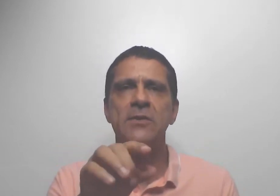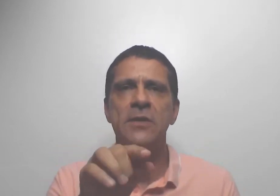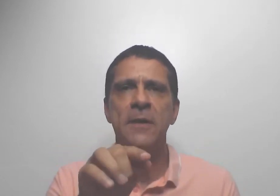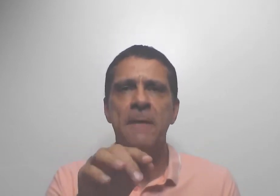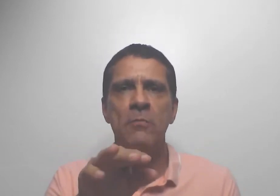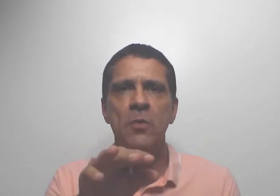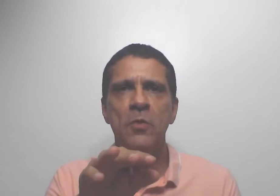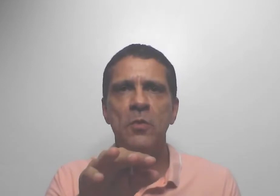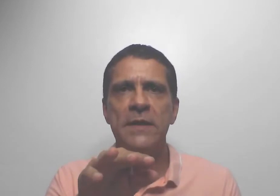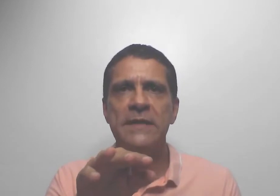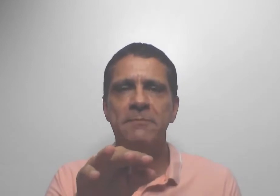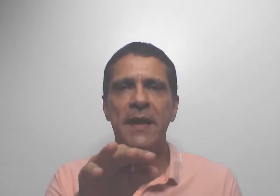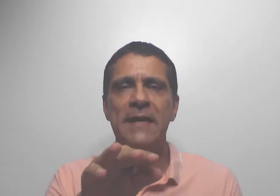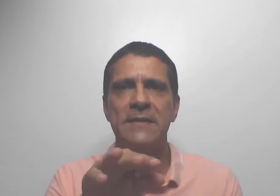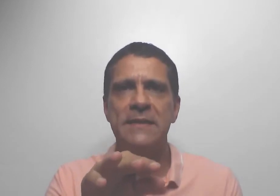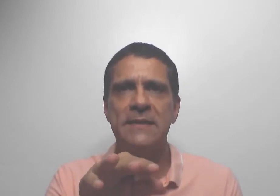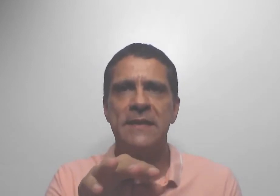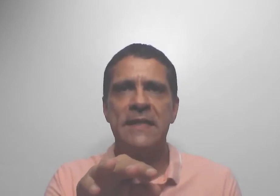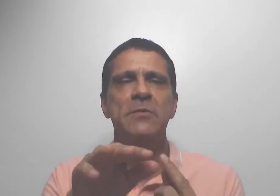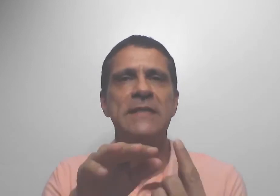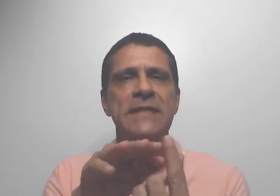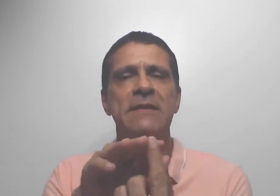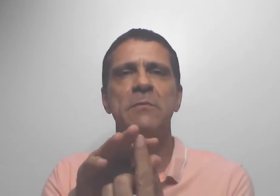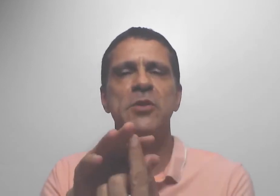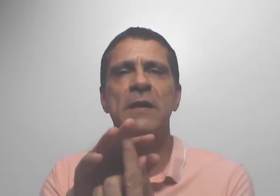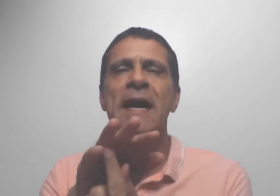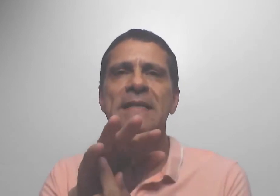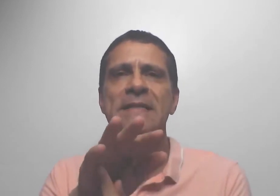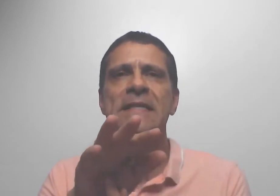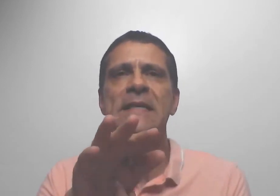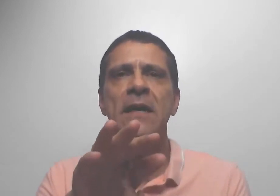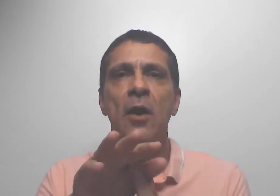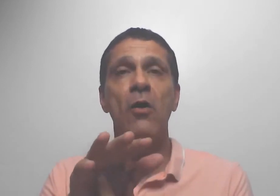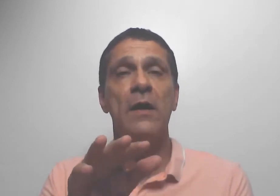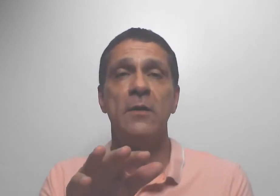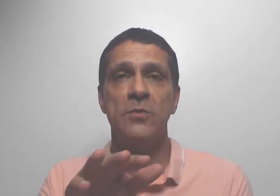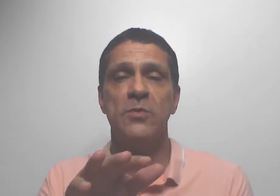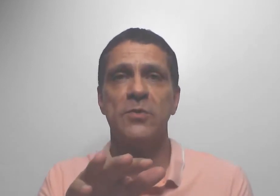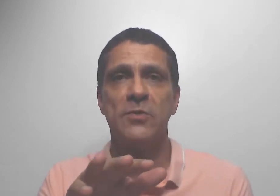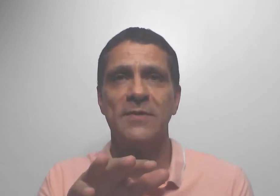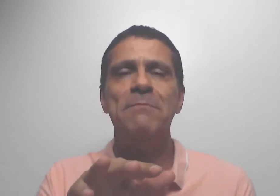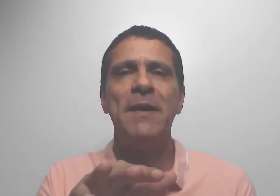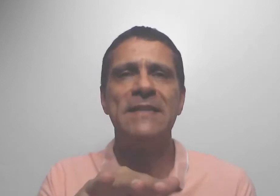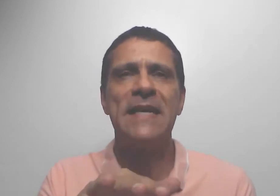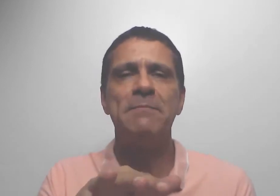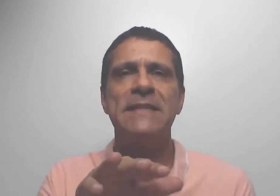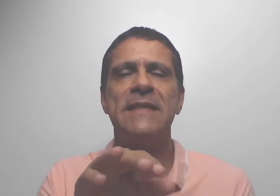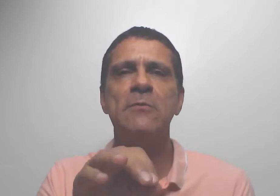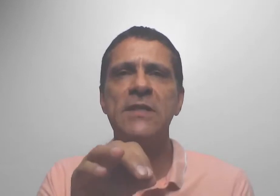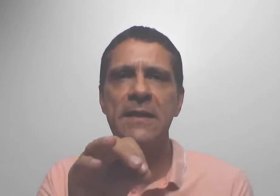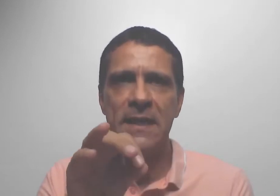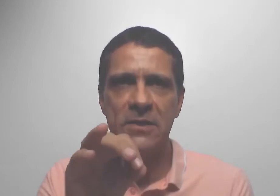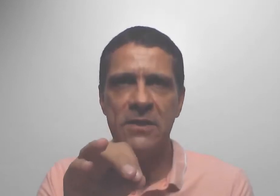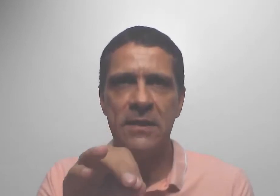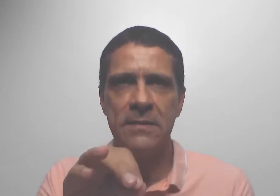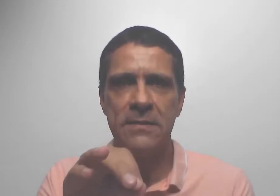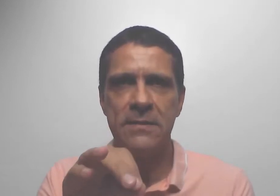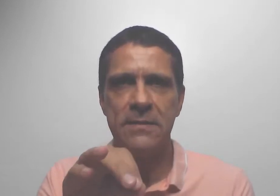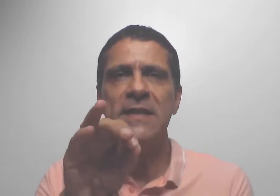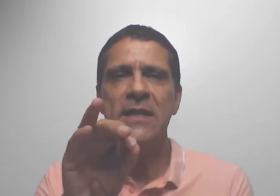como espécies, vamos dizer, vamos chamar assim, órgãos de percepção de energias, de